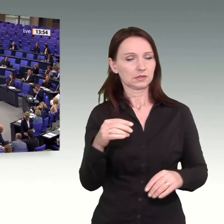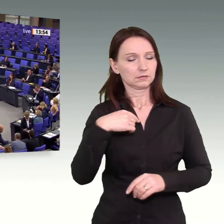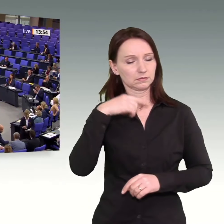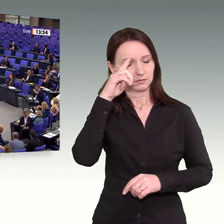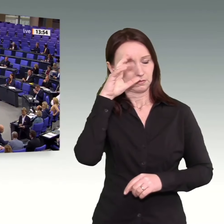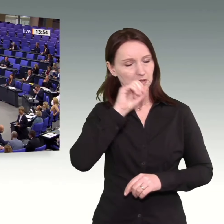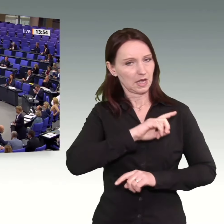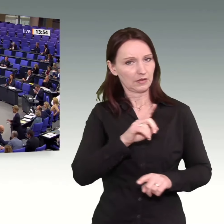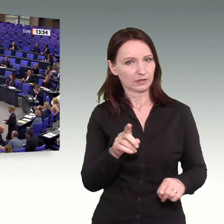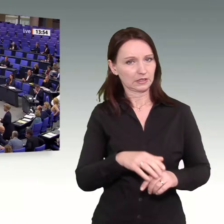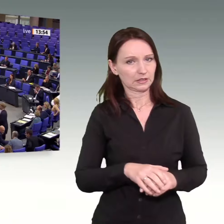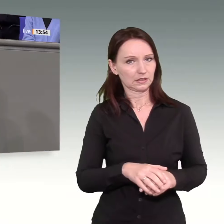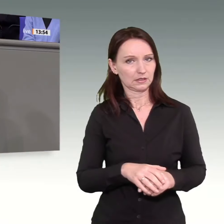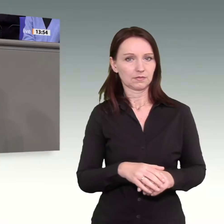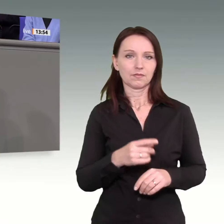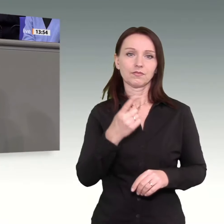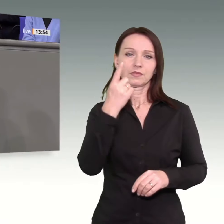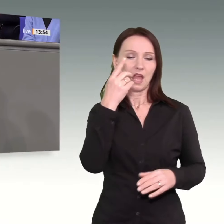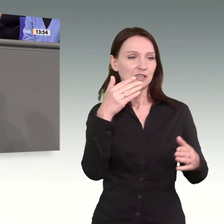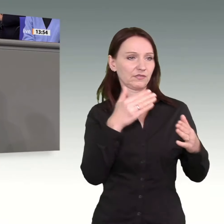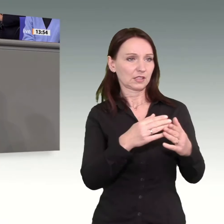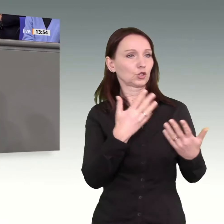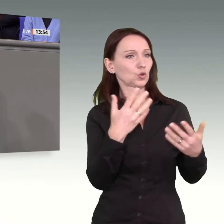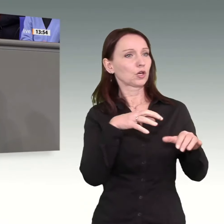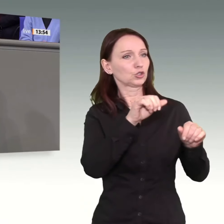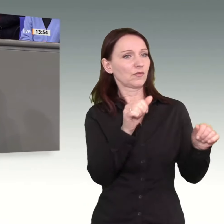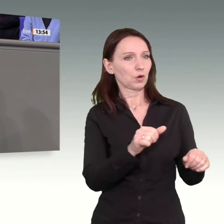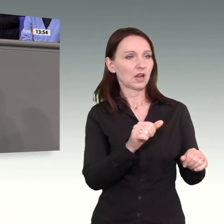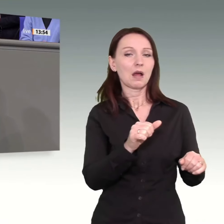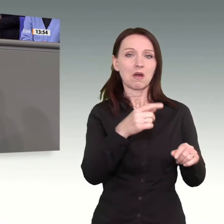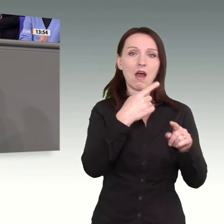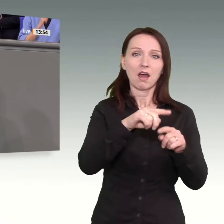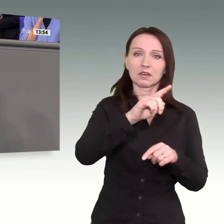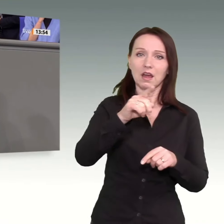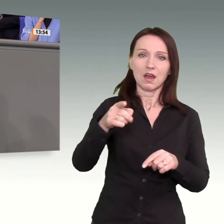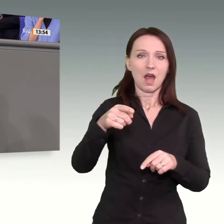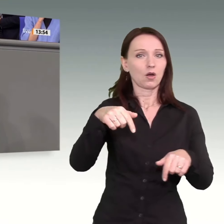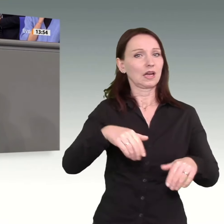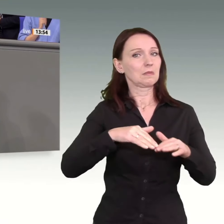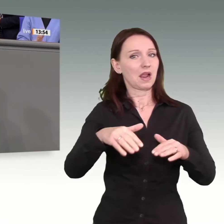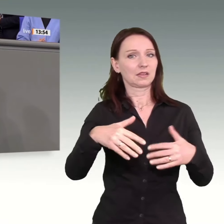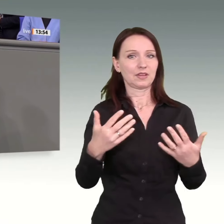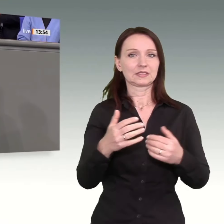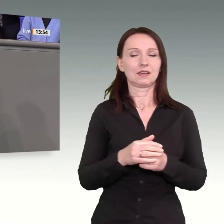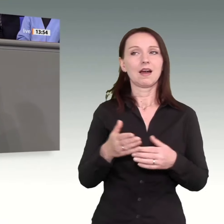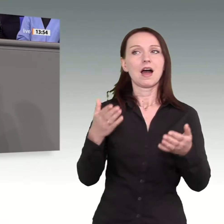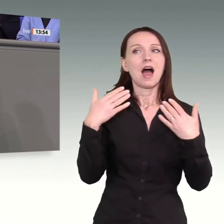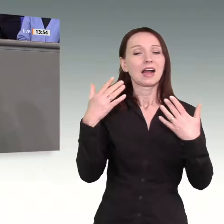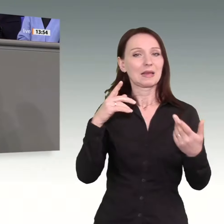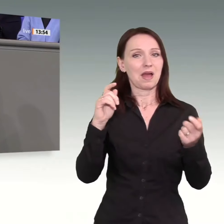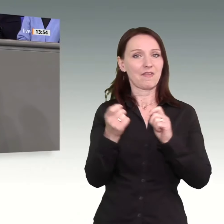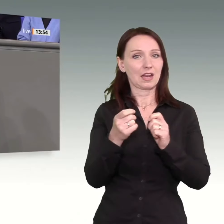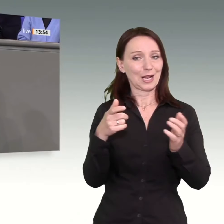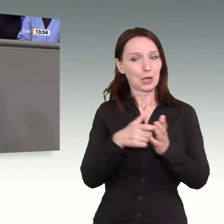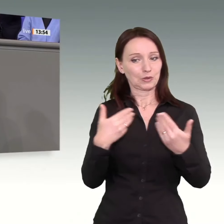Geschäftsmodell einer Fraktion, aber auch viele andere in diesem Land ist, Unwahrheiten über den menschengemachten Klimawandel, die